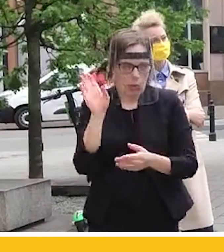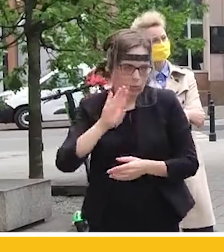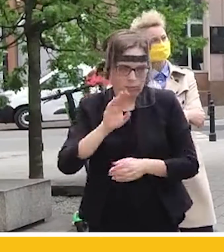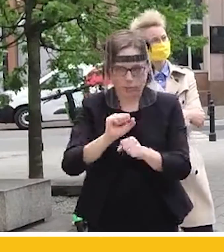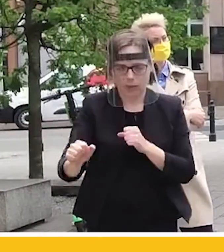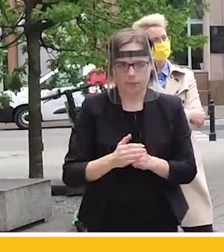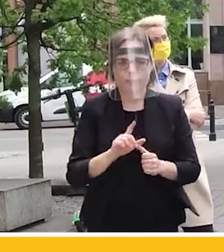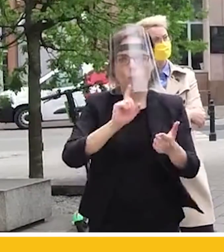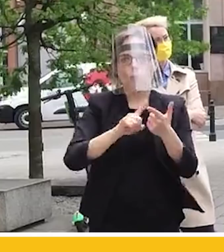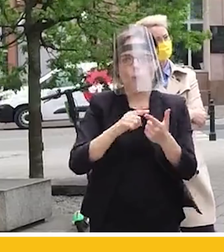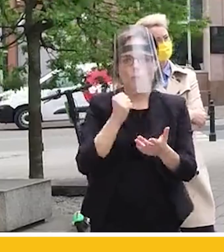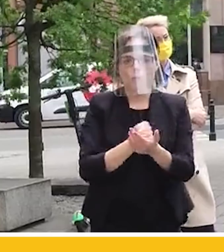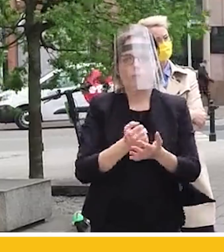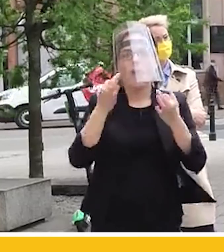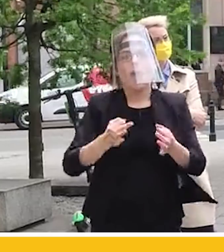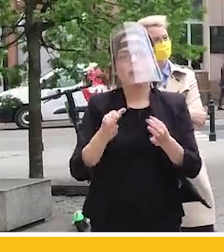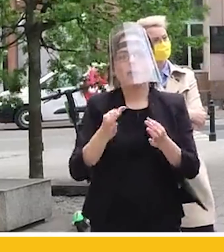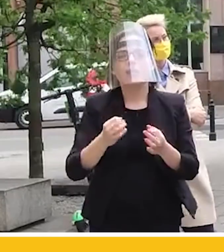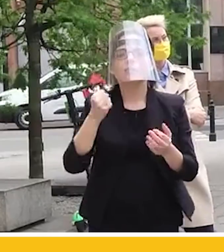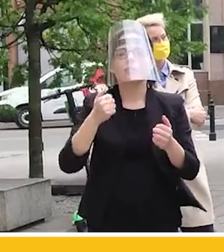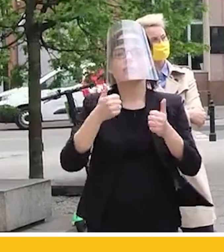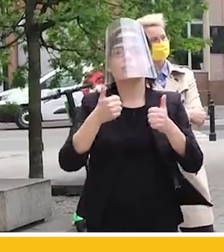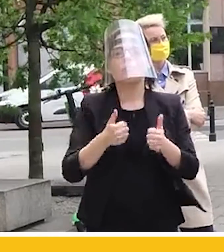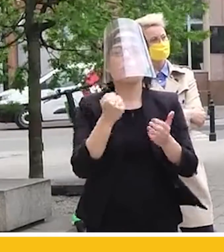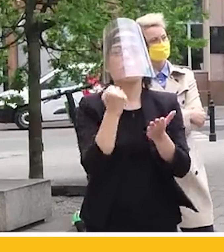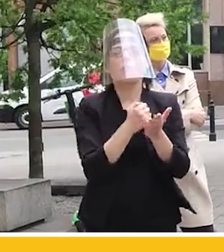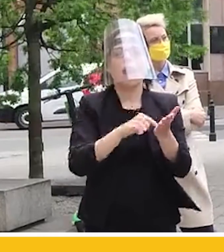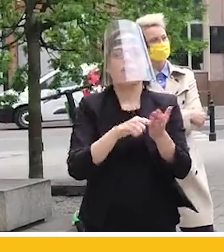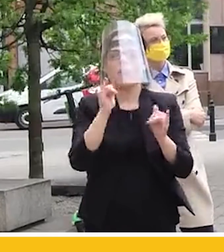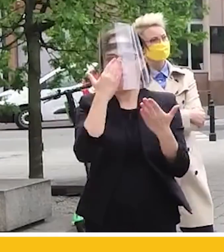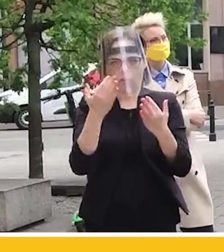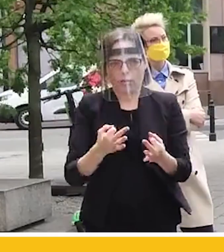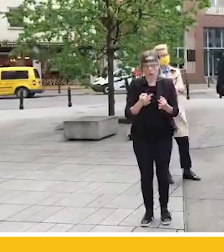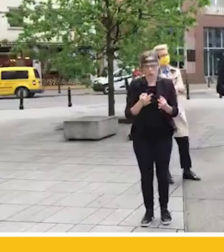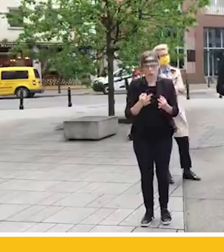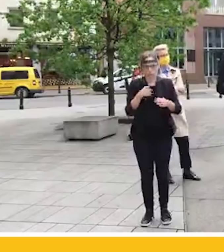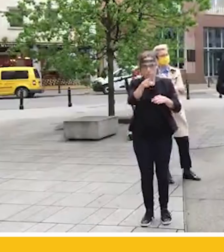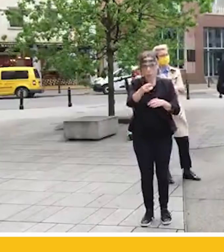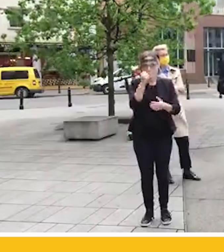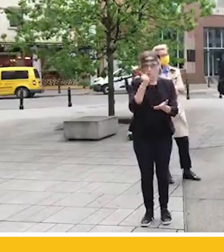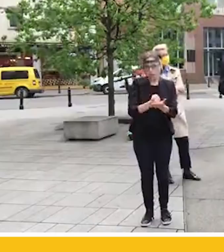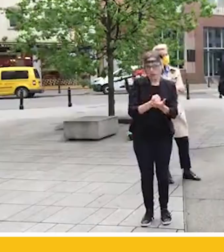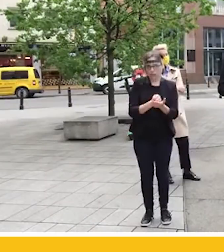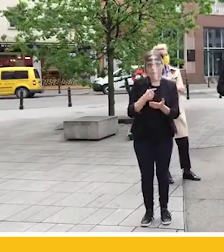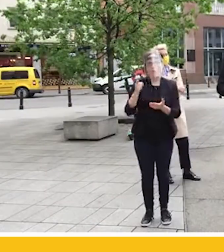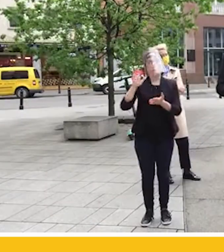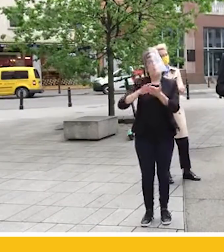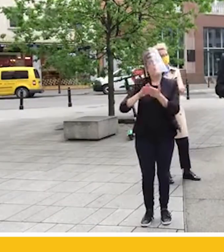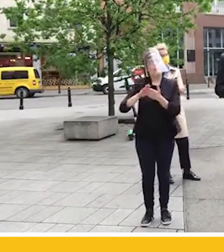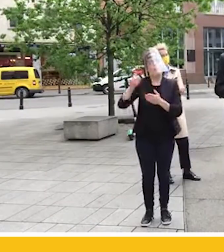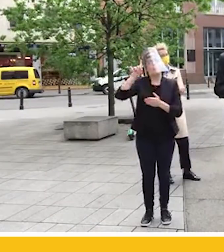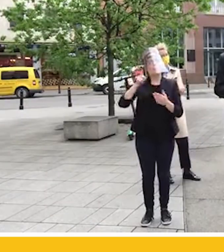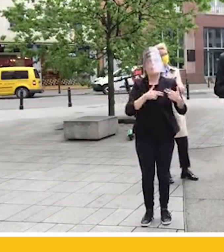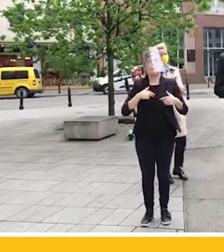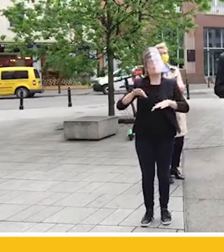Druga kwestia. Jaki jest stan prawny, panie pośle Sobolewski? Pan jest prawnikiem, zdaje się. O ile ja dobrze pamiętam, to uchwała Państwowej Komisji Wyborczej z